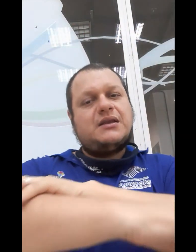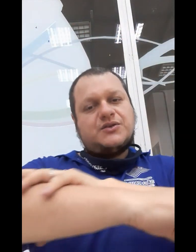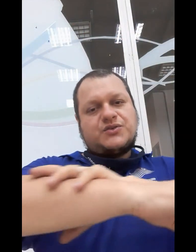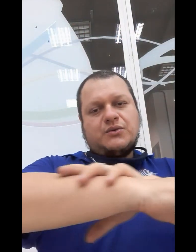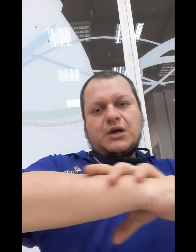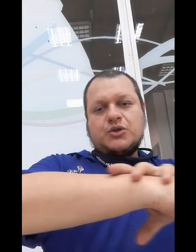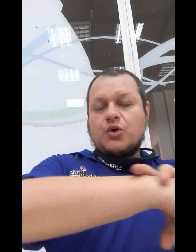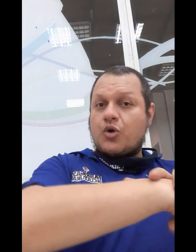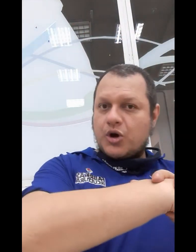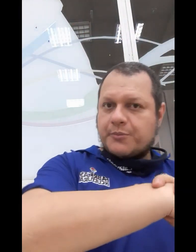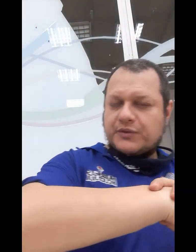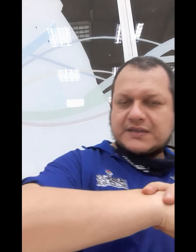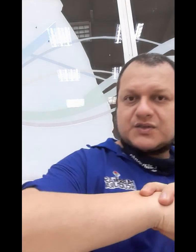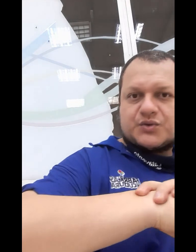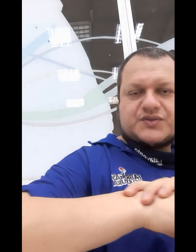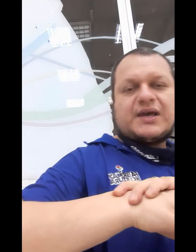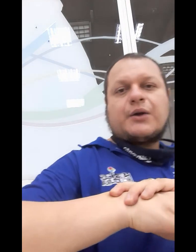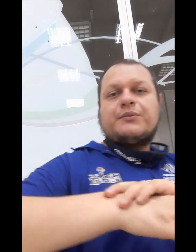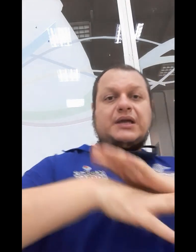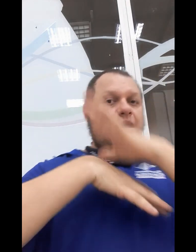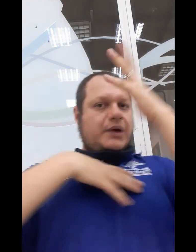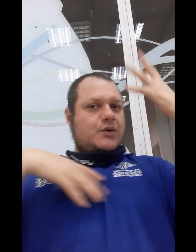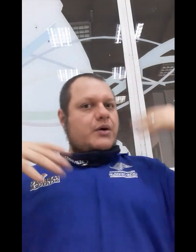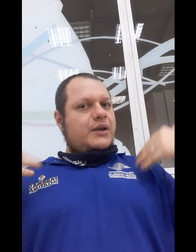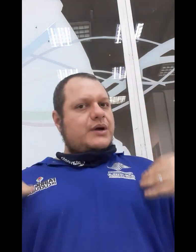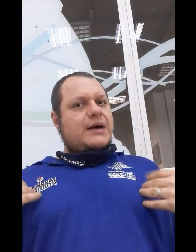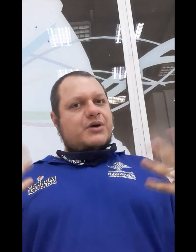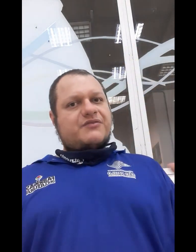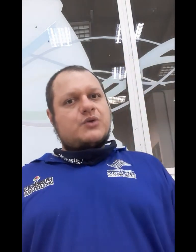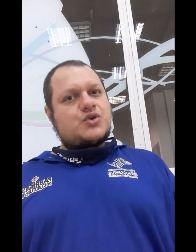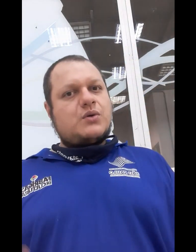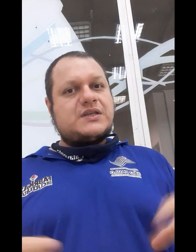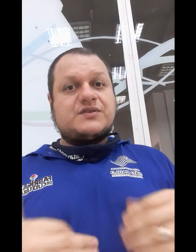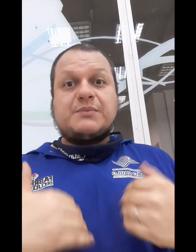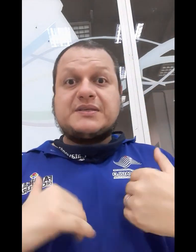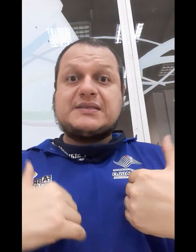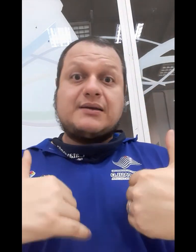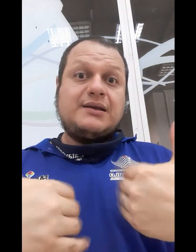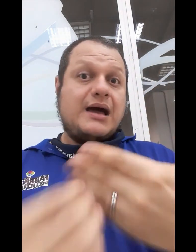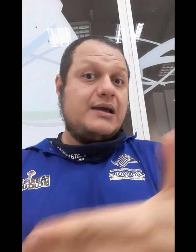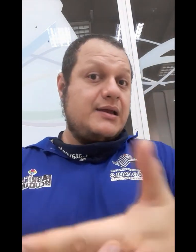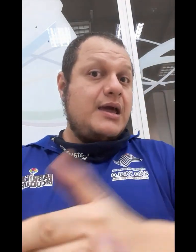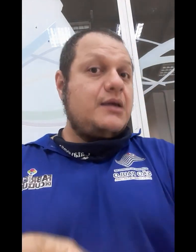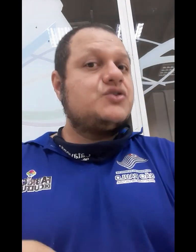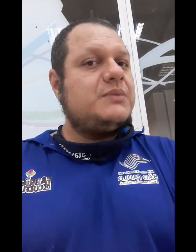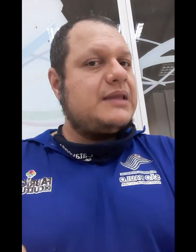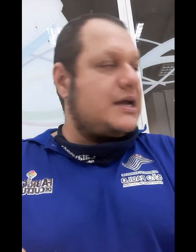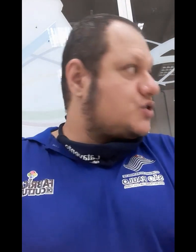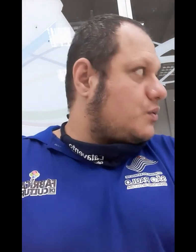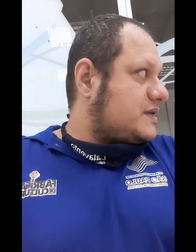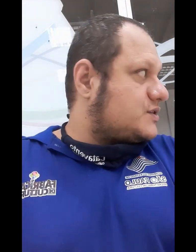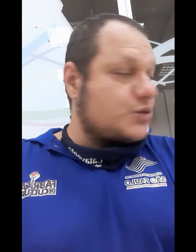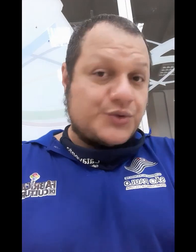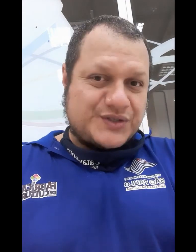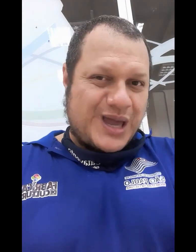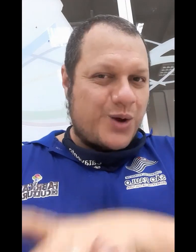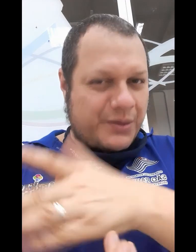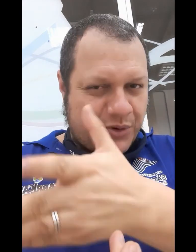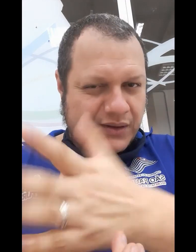isso no corpo desse surdo cego. E não é em qualquer lugar, porque, afinal de contas, você precisa criar intimidade com esse surdo cego para poder,